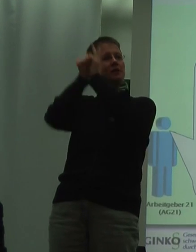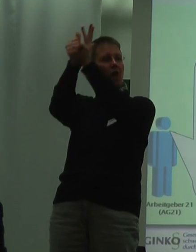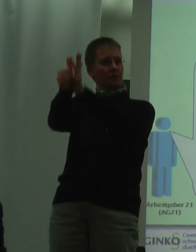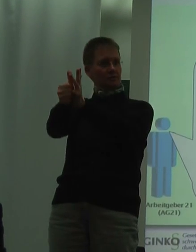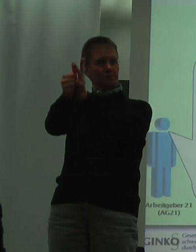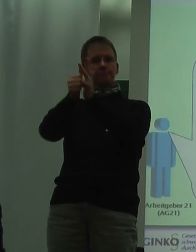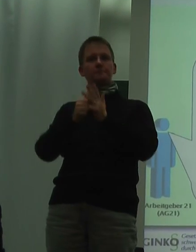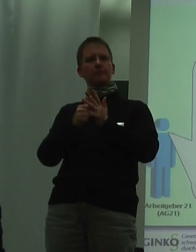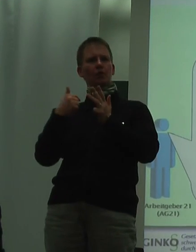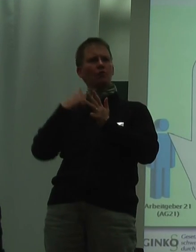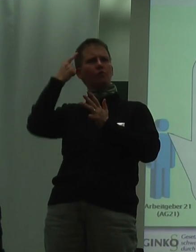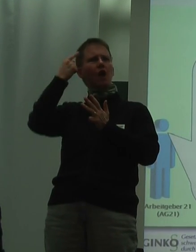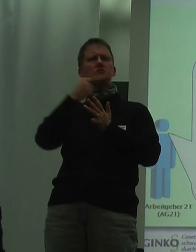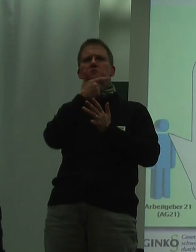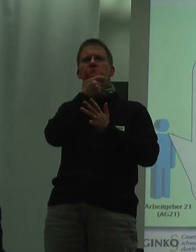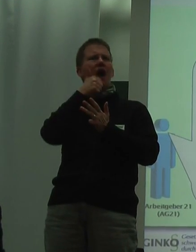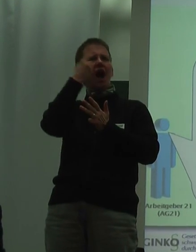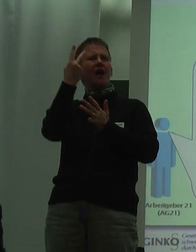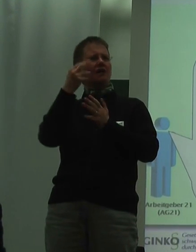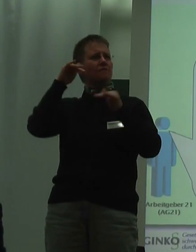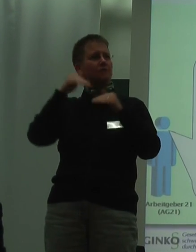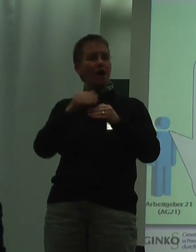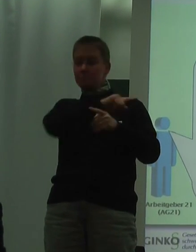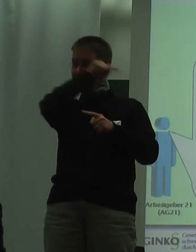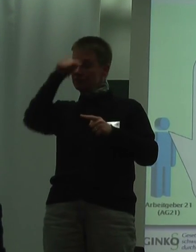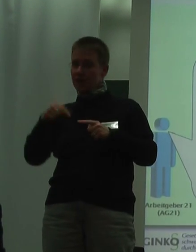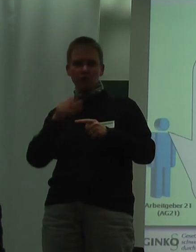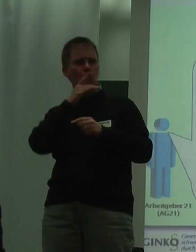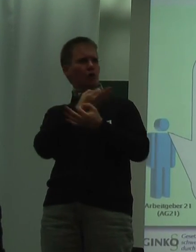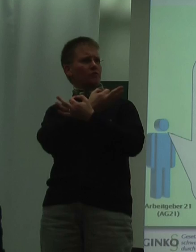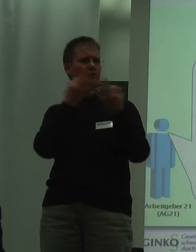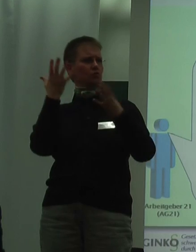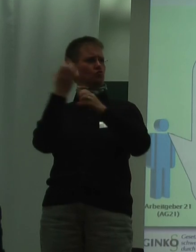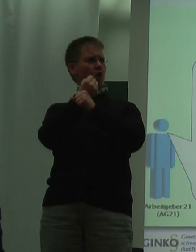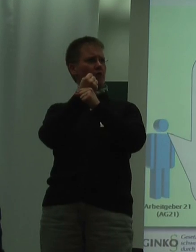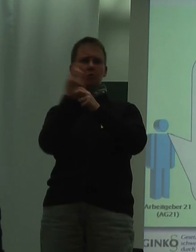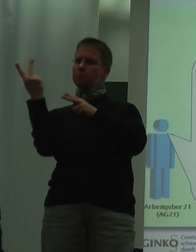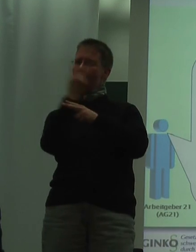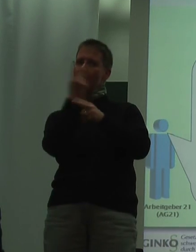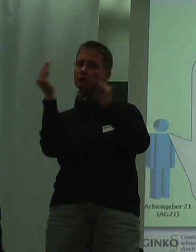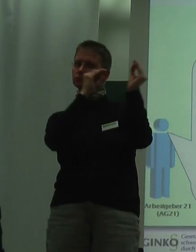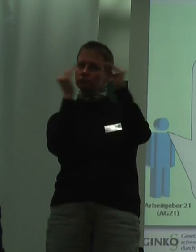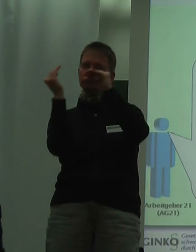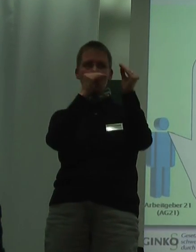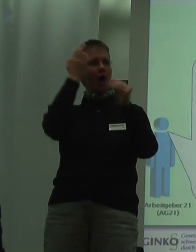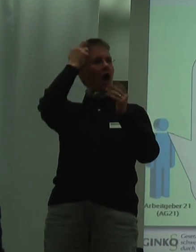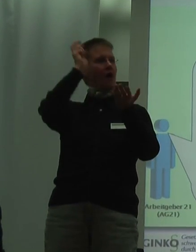Und ich wüsste keinen einzigen Fall, dass es uns bisher nicht gelungen wäre, in beiderseitigen und einverständigen Arbeitsplätze hier entsprechend